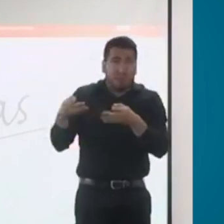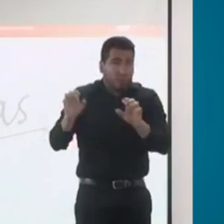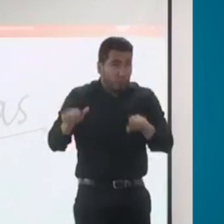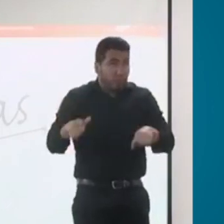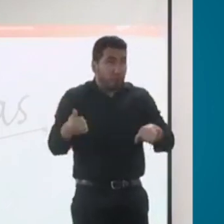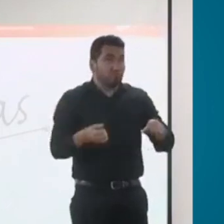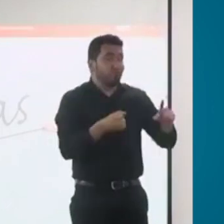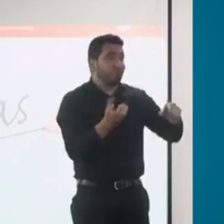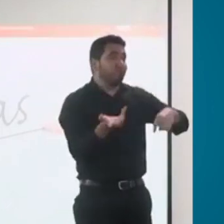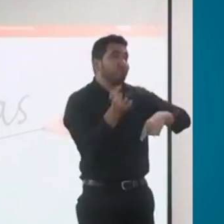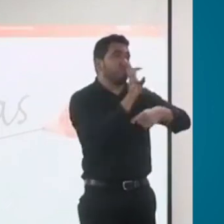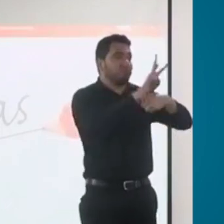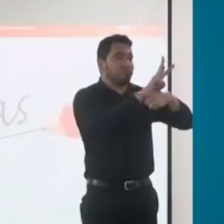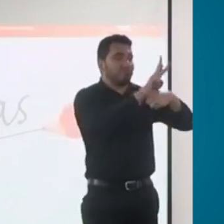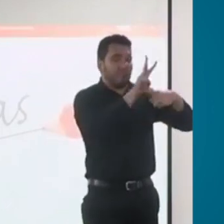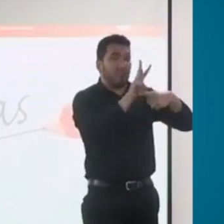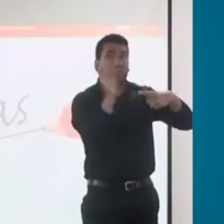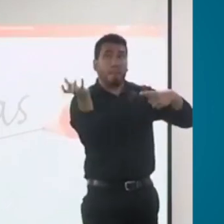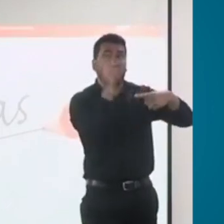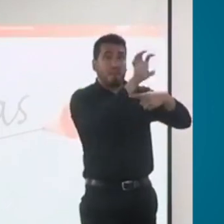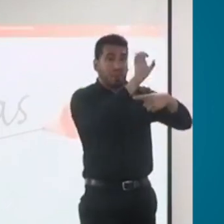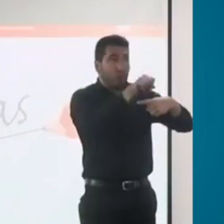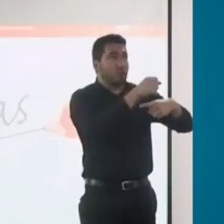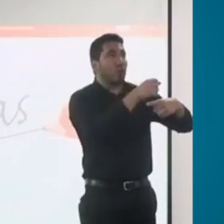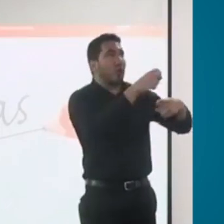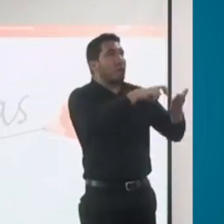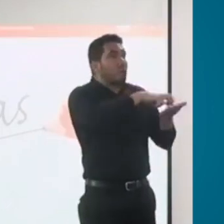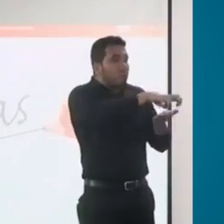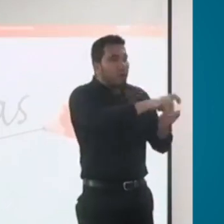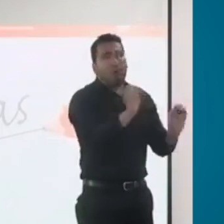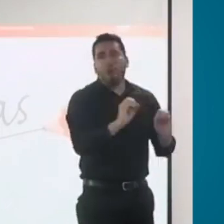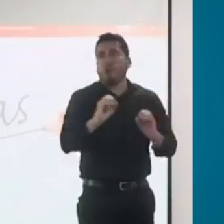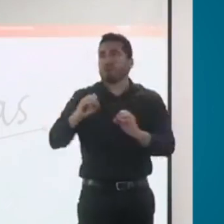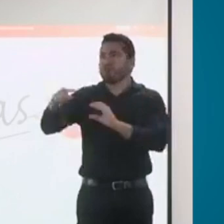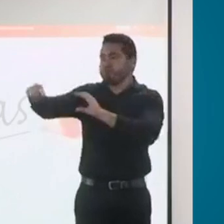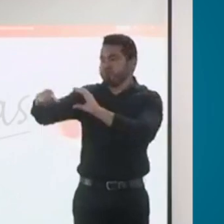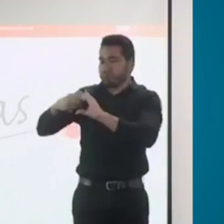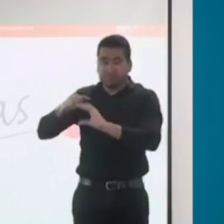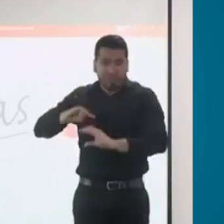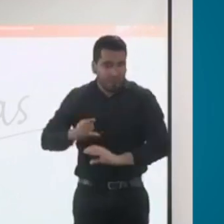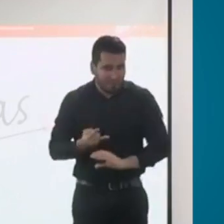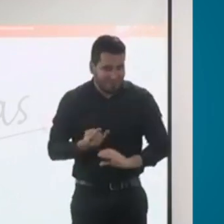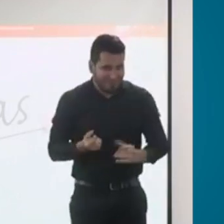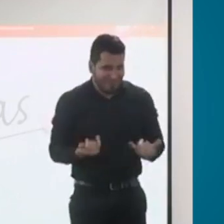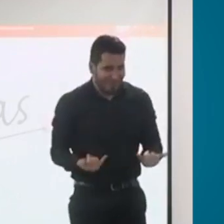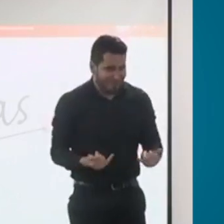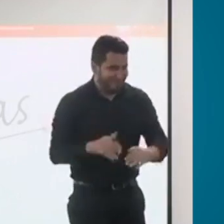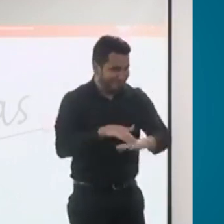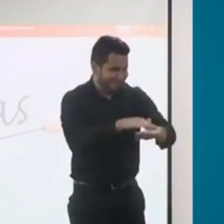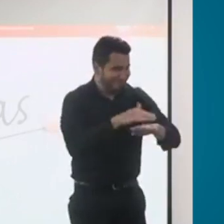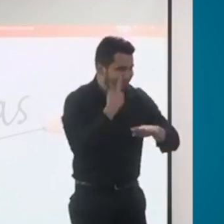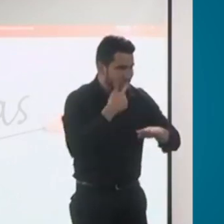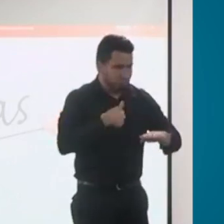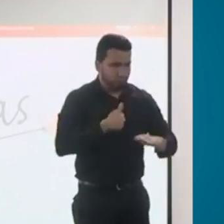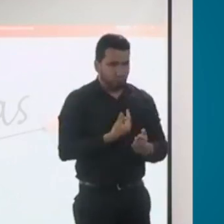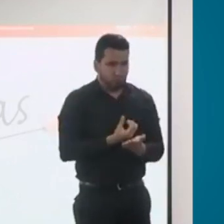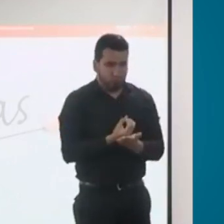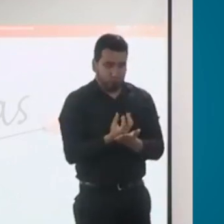escrito. En este momento nosotros vamos a colgar la presentación de los tres conferencistas